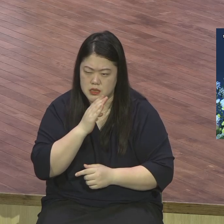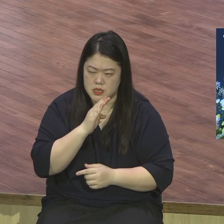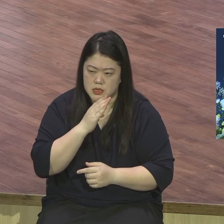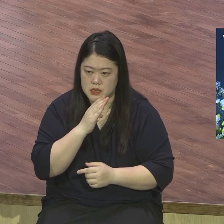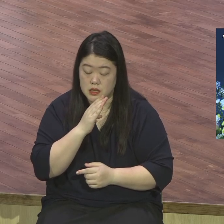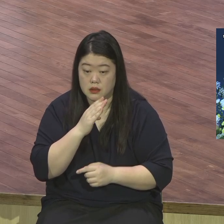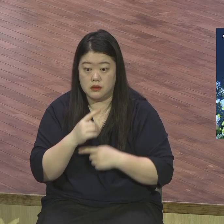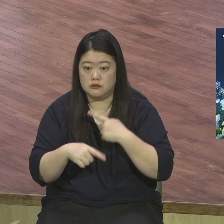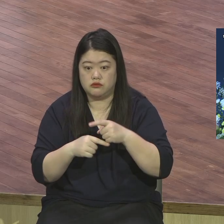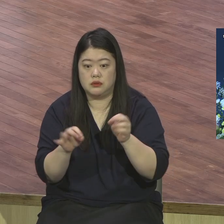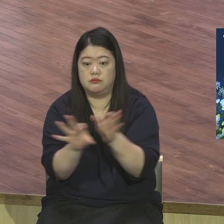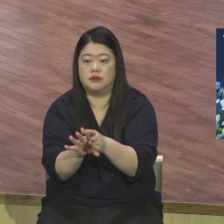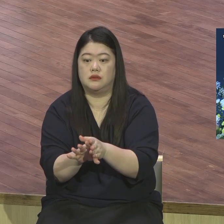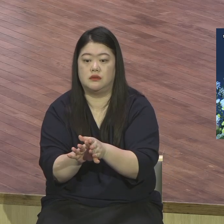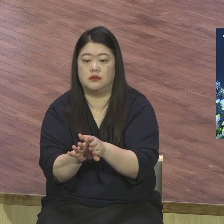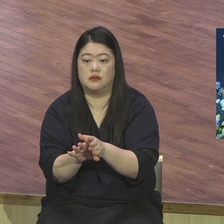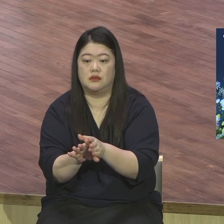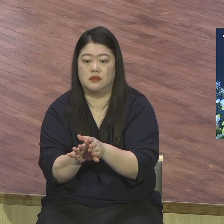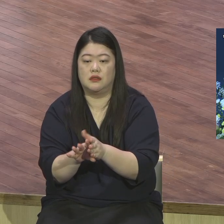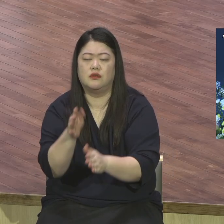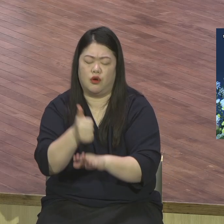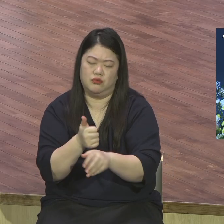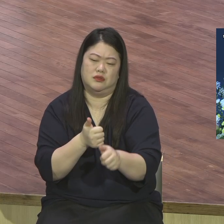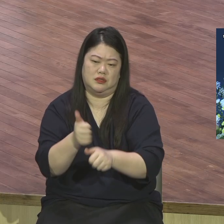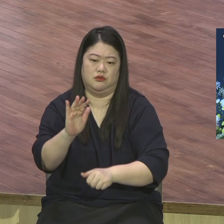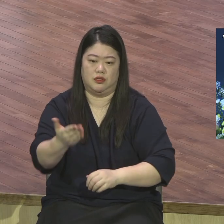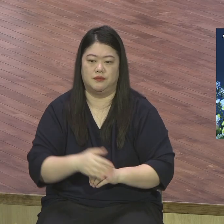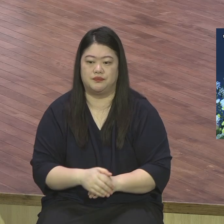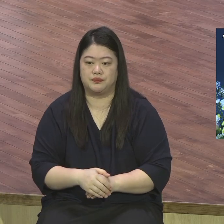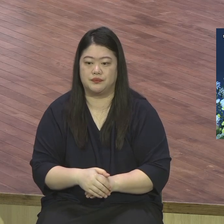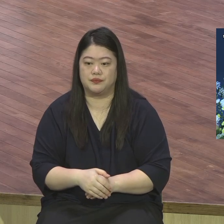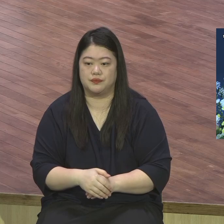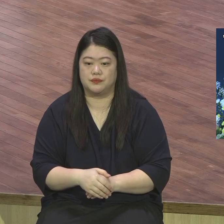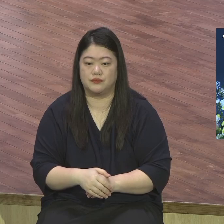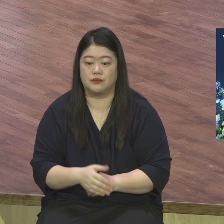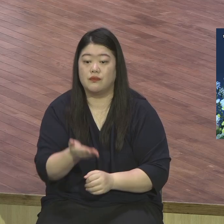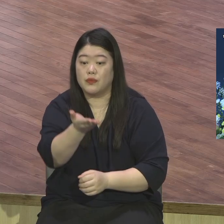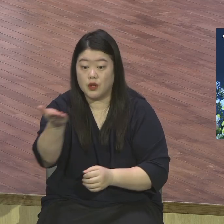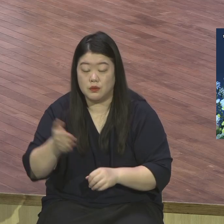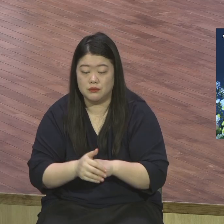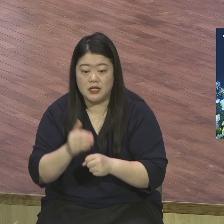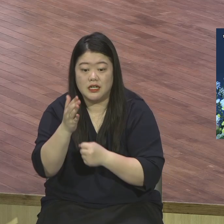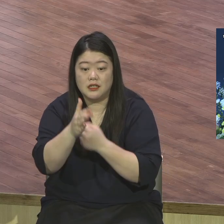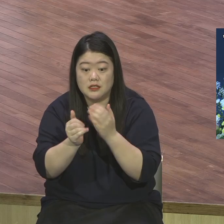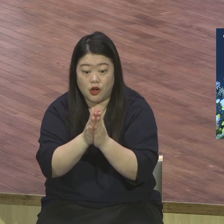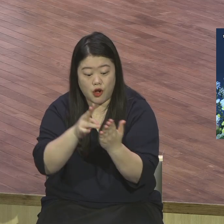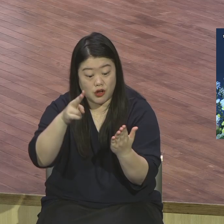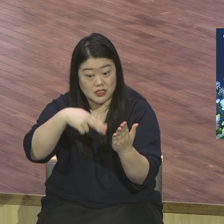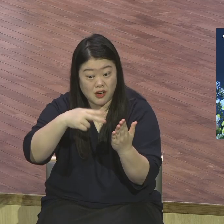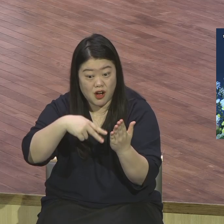고전 읽듯이 성경 읽지 마세요 지금 오늘 이 시간